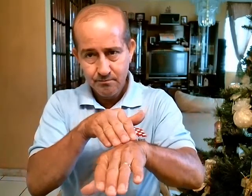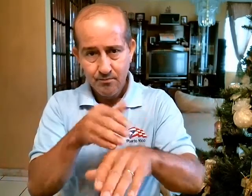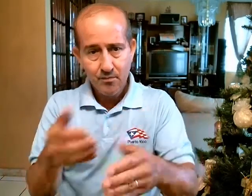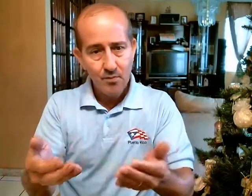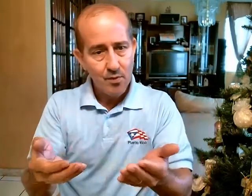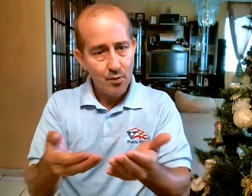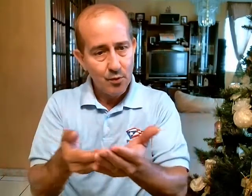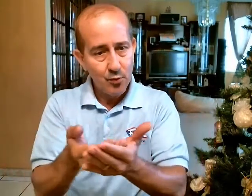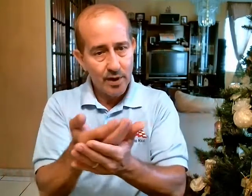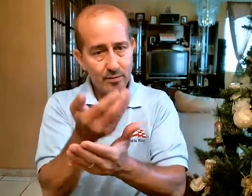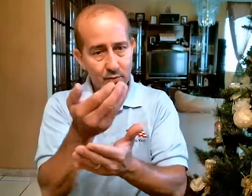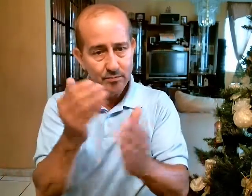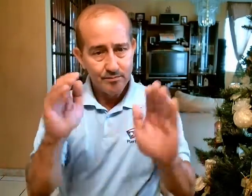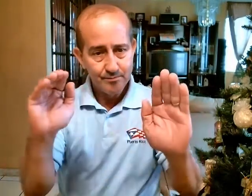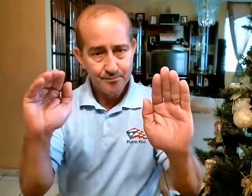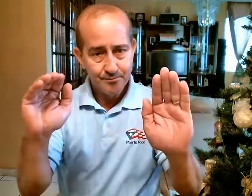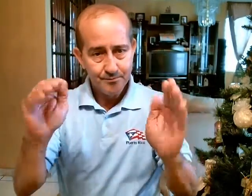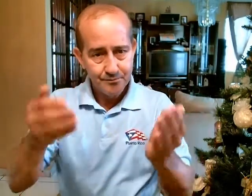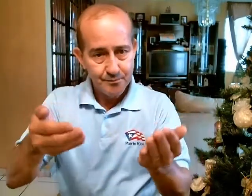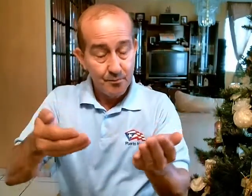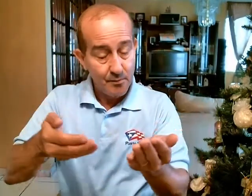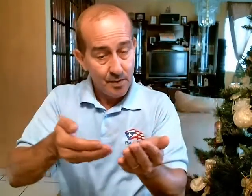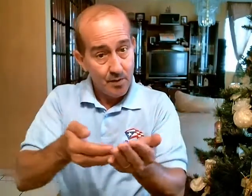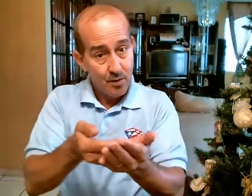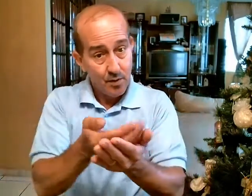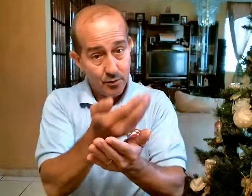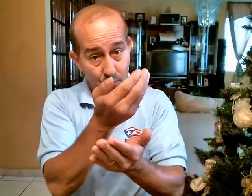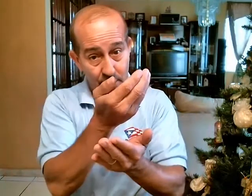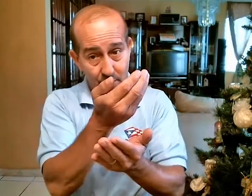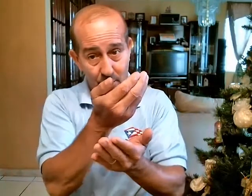Nuevo Nuevo